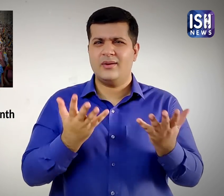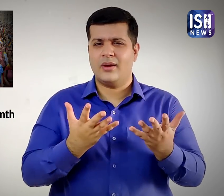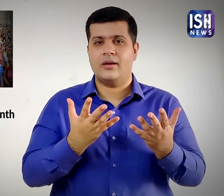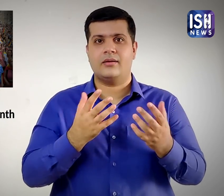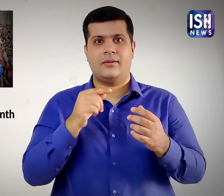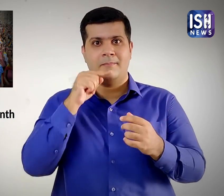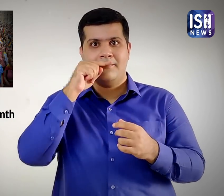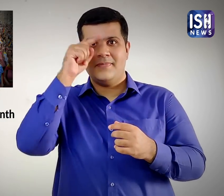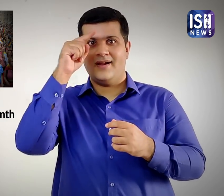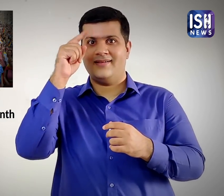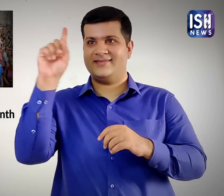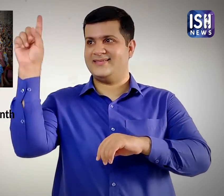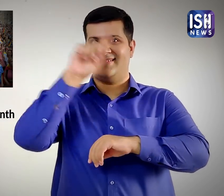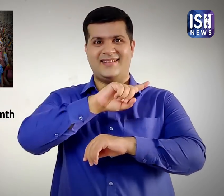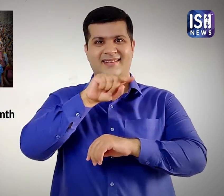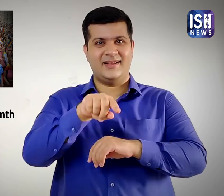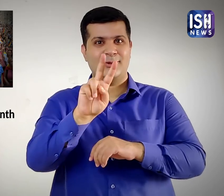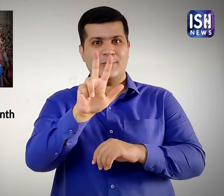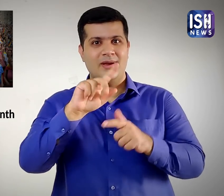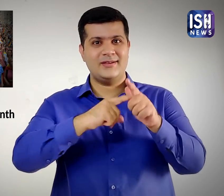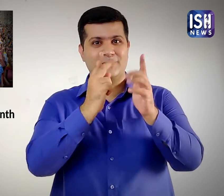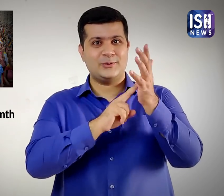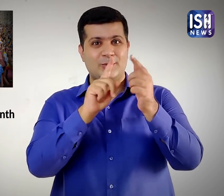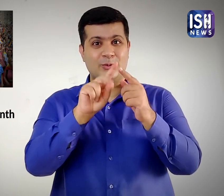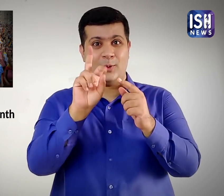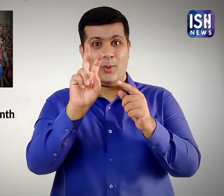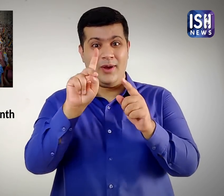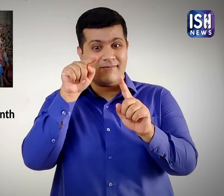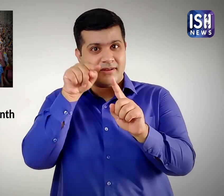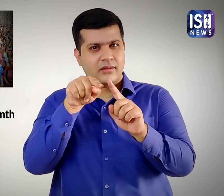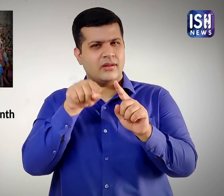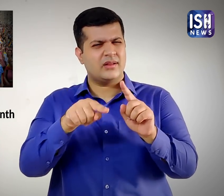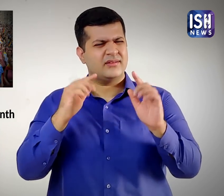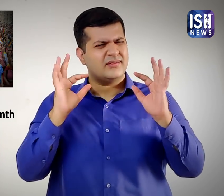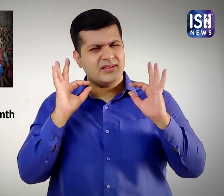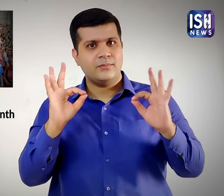और आगे का क्या करना है इसके बारे में बात करेंगे, तो ISH News के साथ बने रहे।